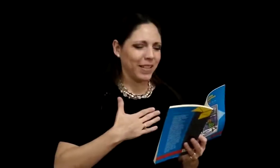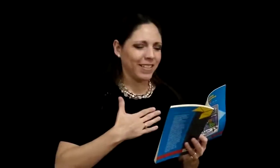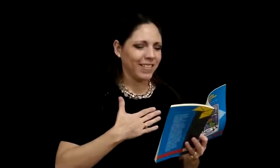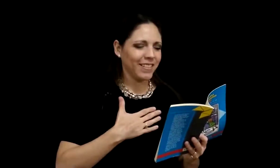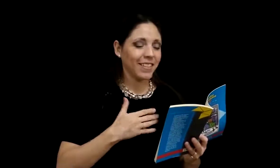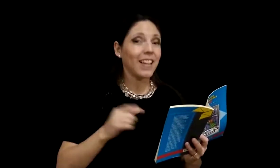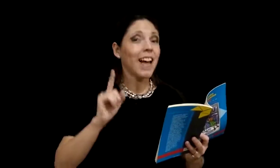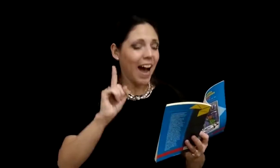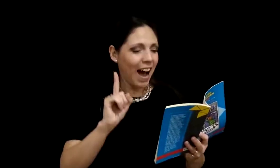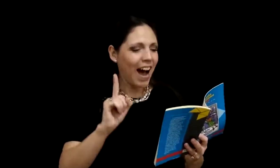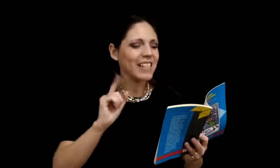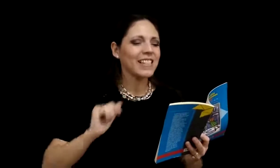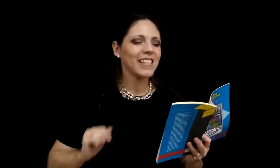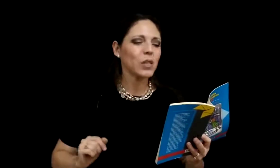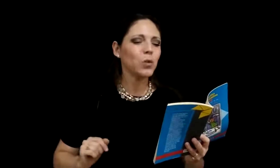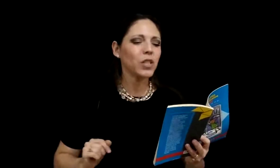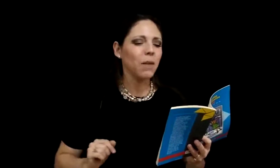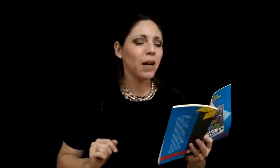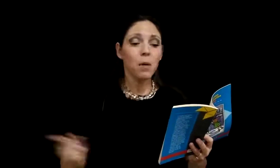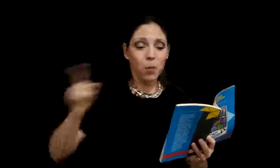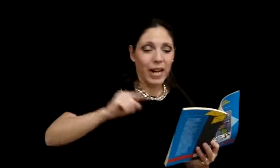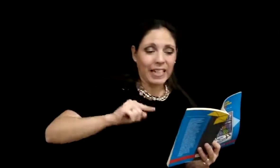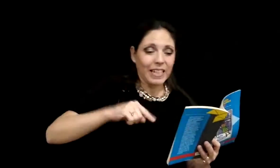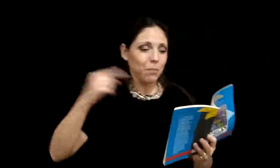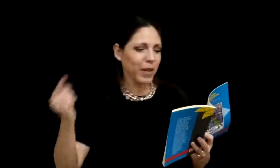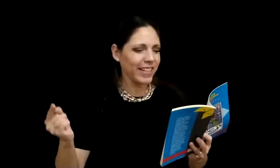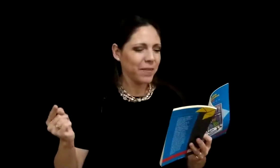mí, así se escuchaba por aquí y por allá.